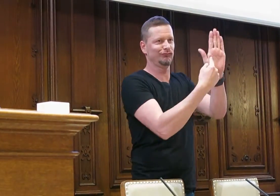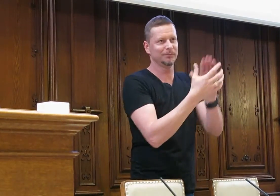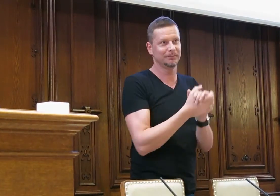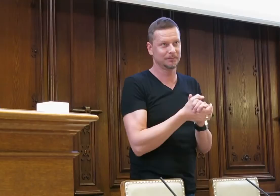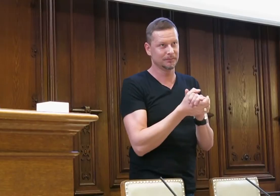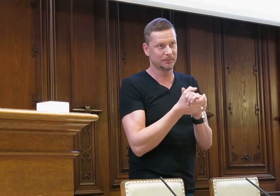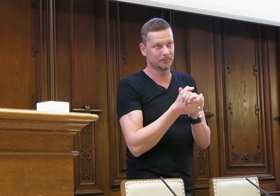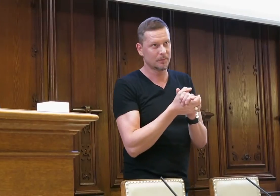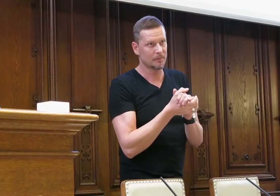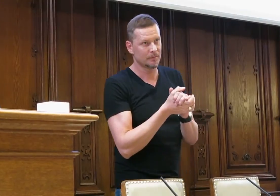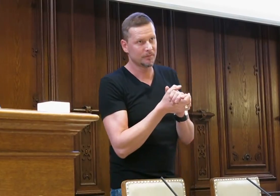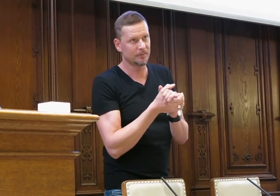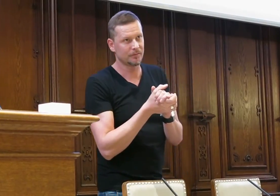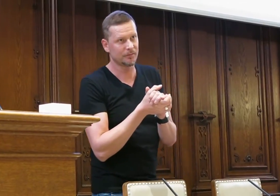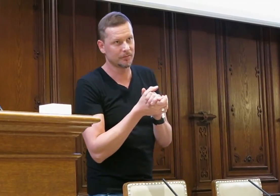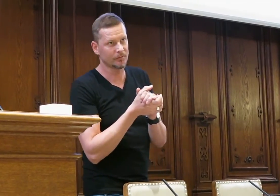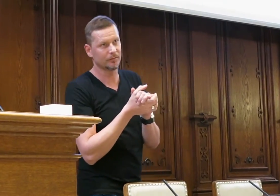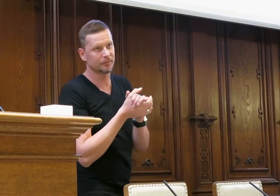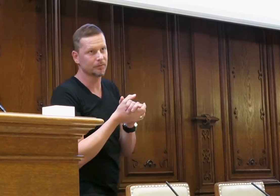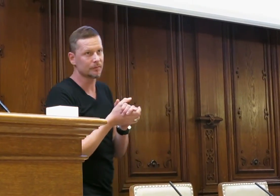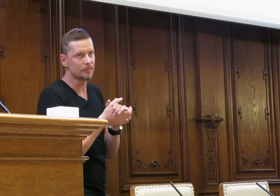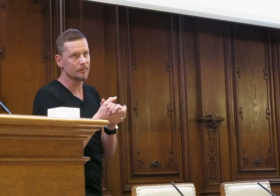werden kann, mit diesen Handformen des Fingeralphabetes.